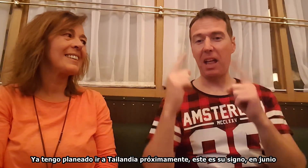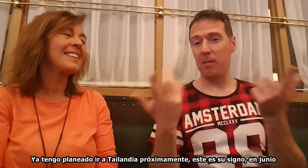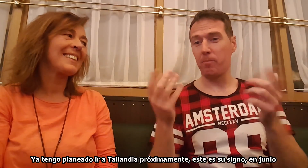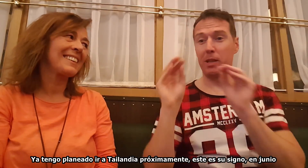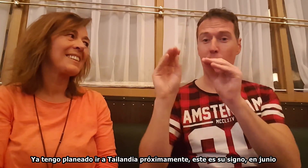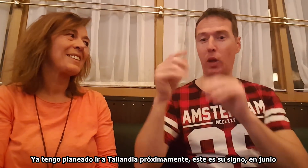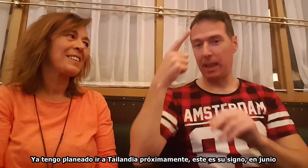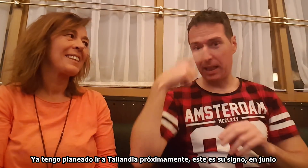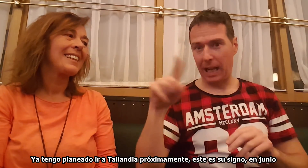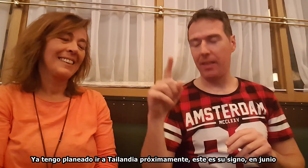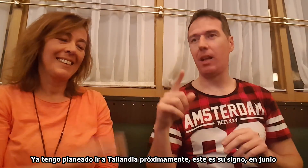signo.